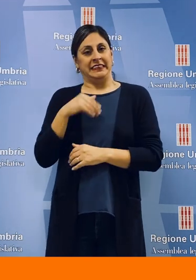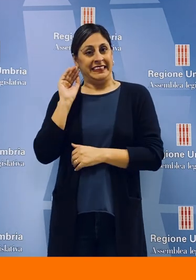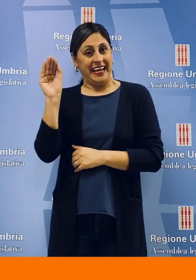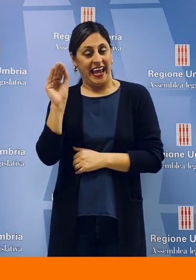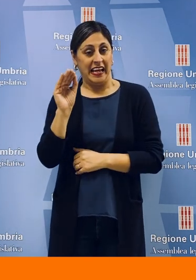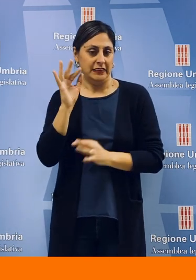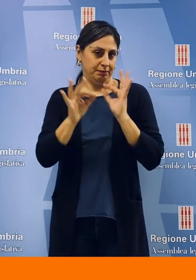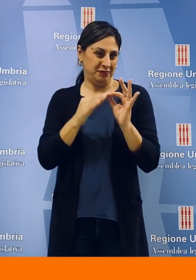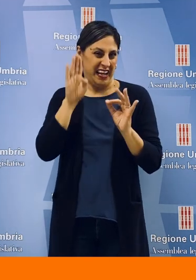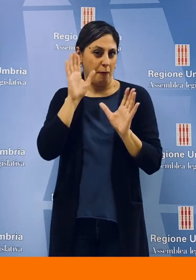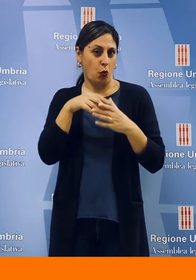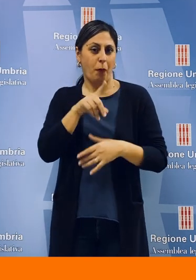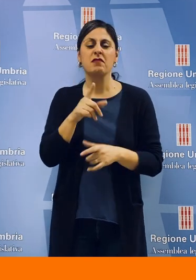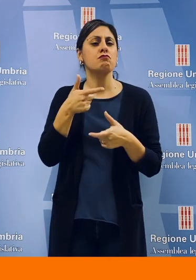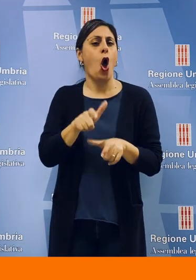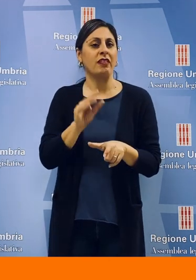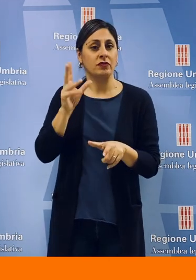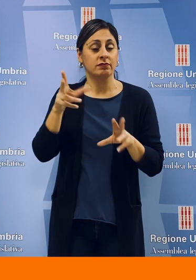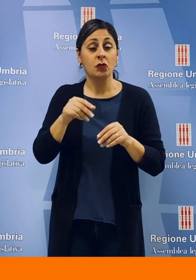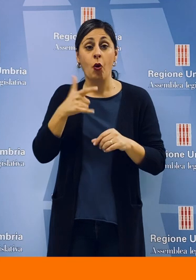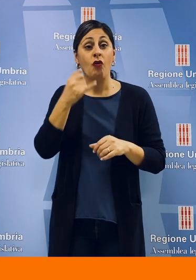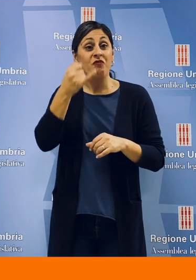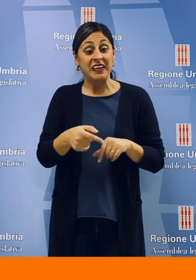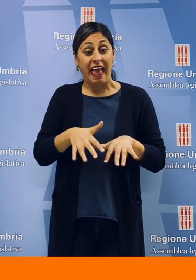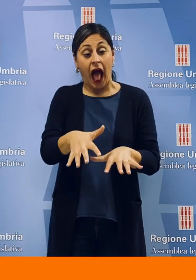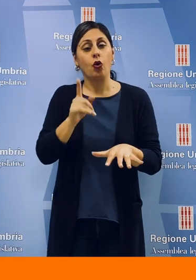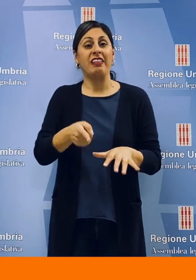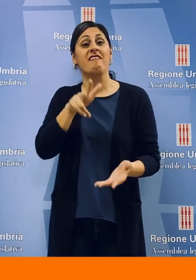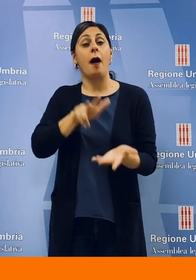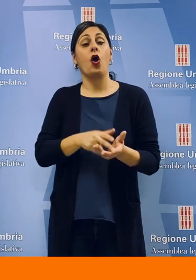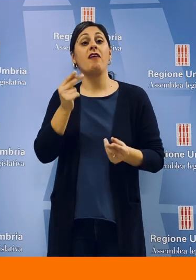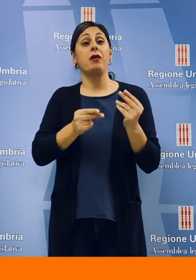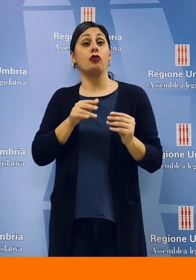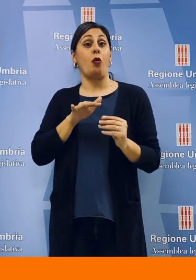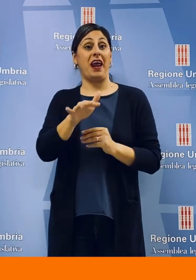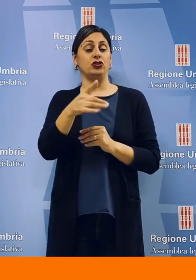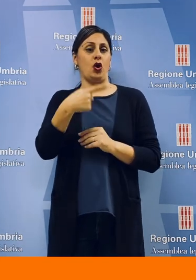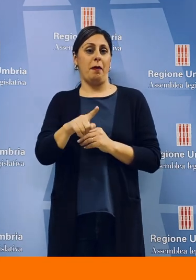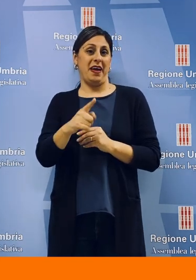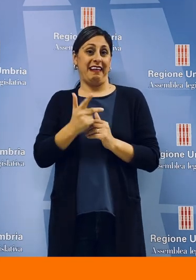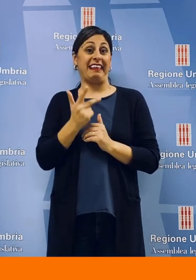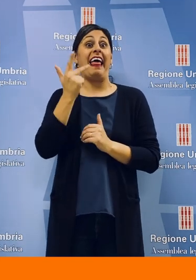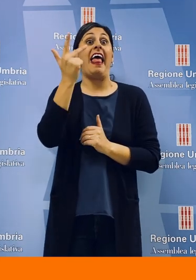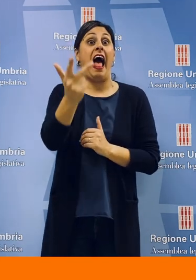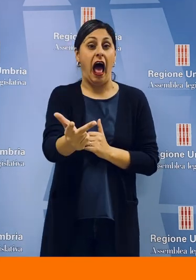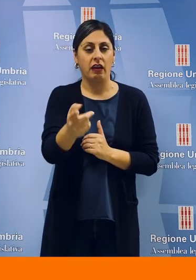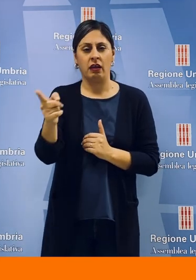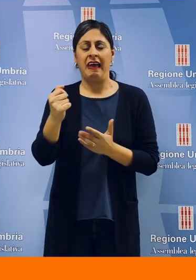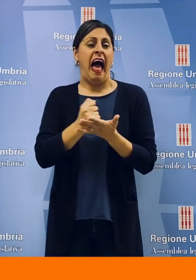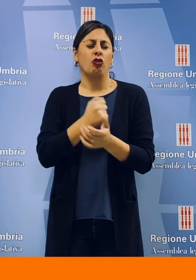motivata dalla mancanza di risorse. Questa ennesima richiesta, spiega da capogruppo del PD, è motivata dal fatto che entro la fine dell'anno dovrà essere